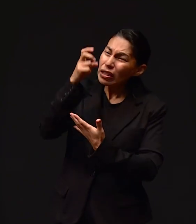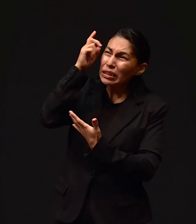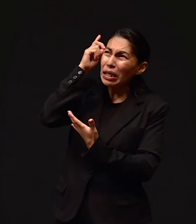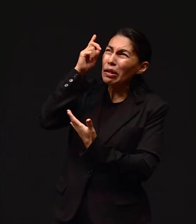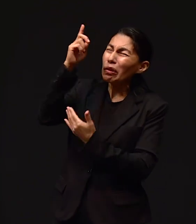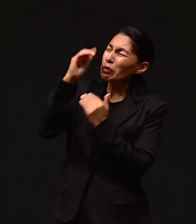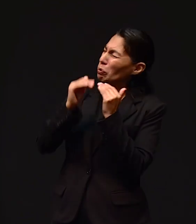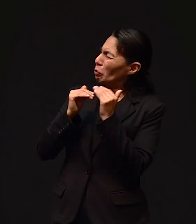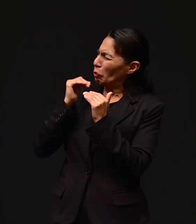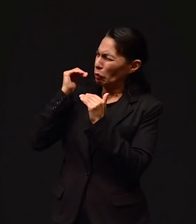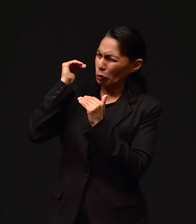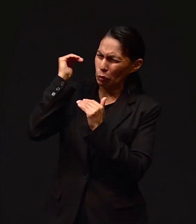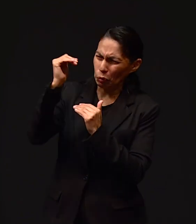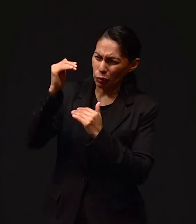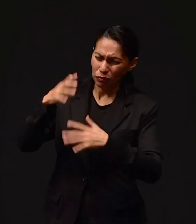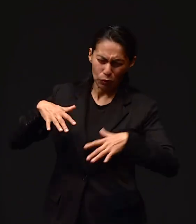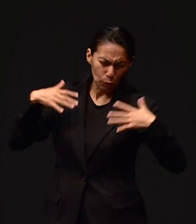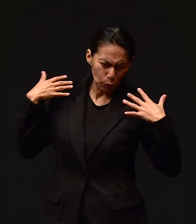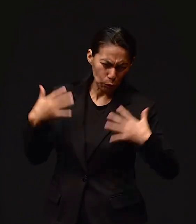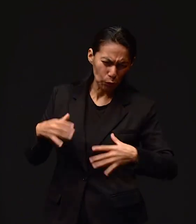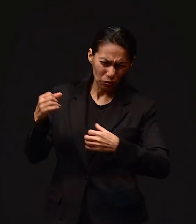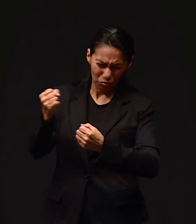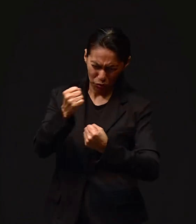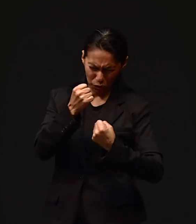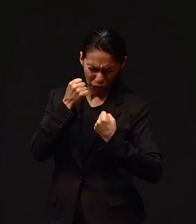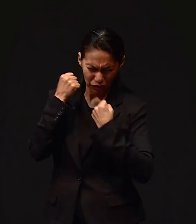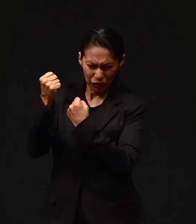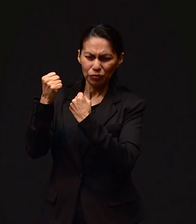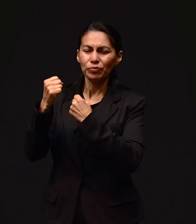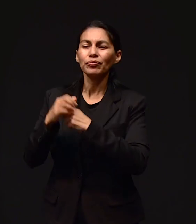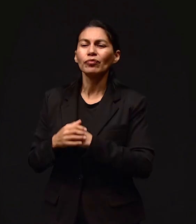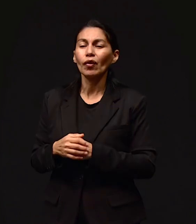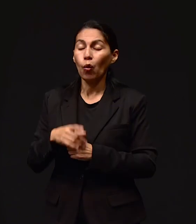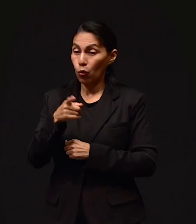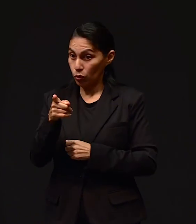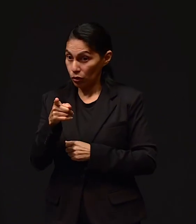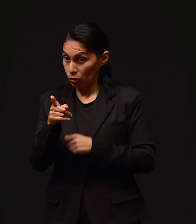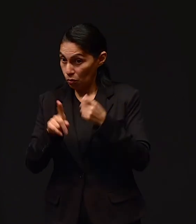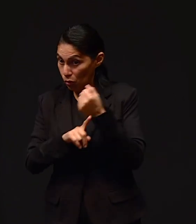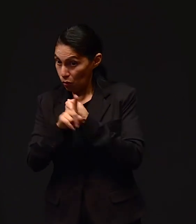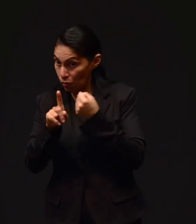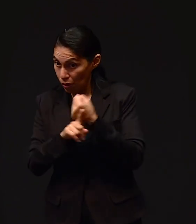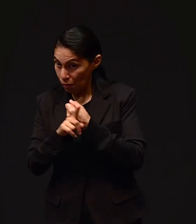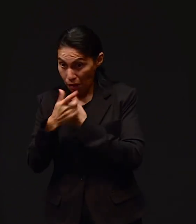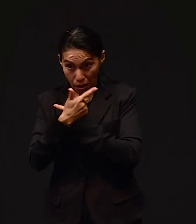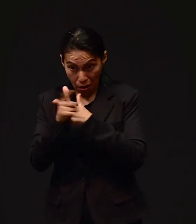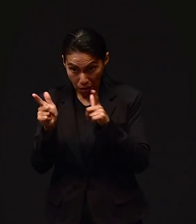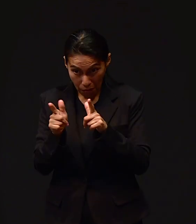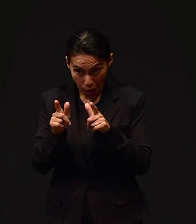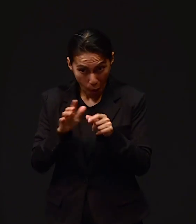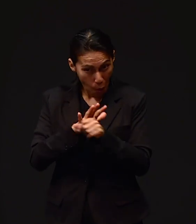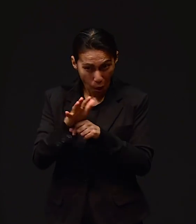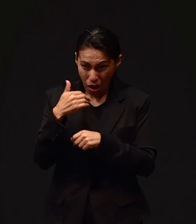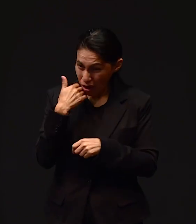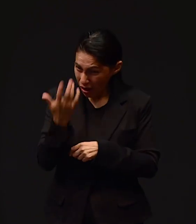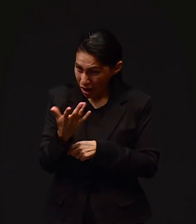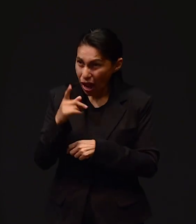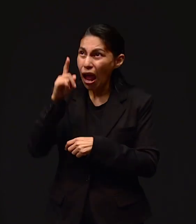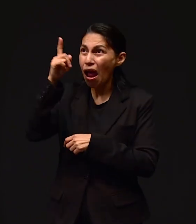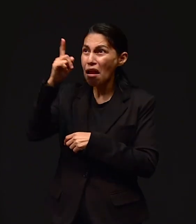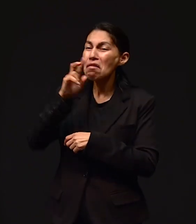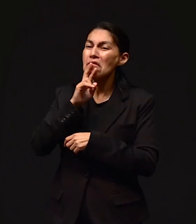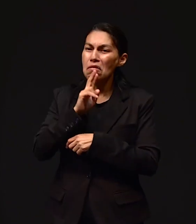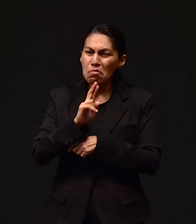Dios. Le dije, porque es un Dios de mucho poder. Amén. Dije, cualquier situación que usted tenga, le dije, él se la puede